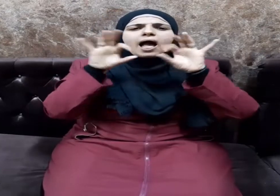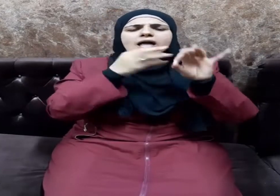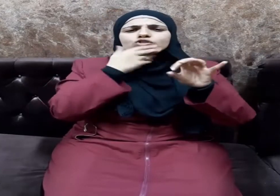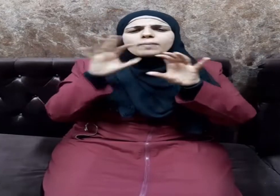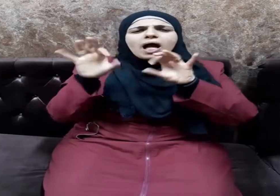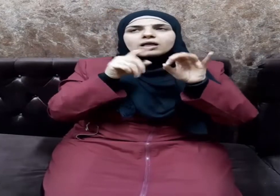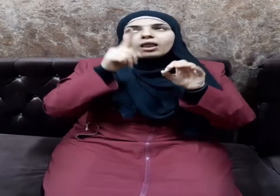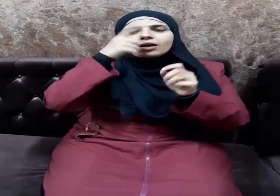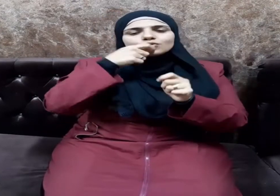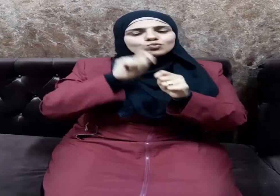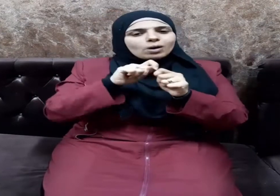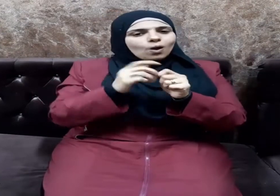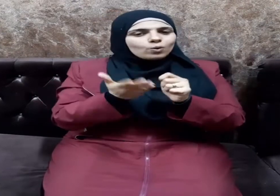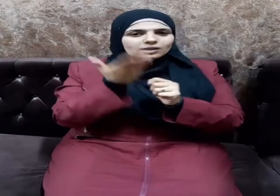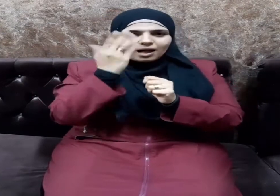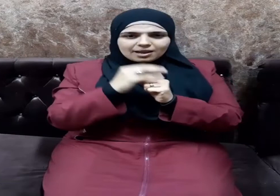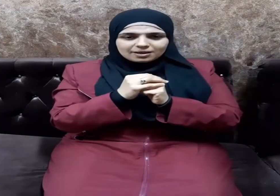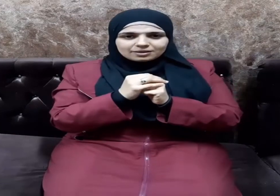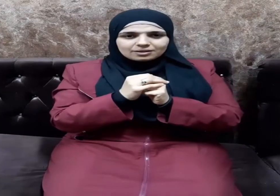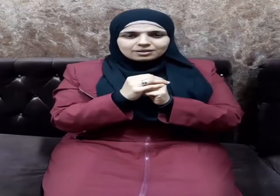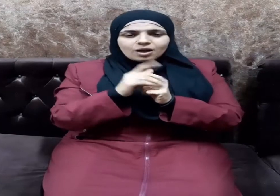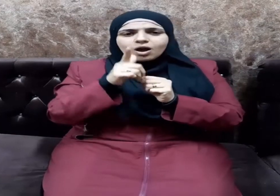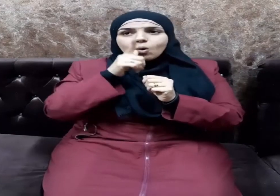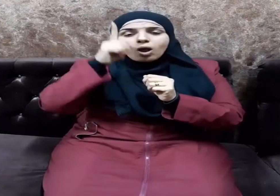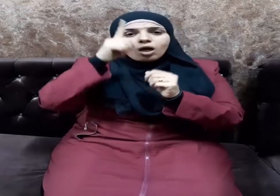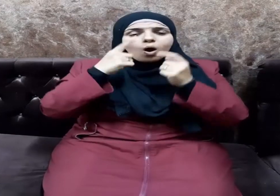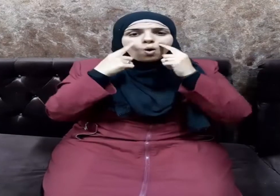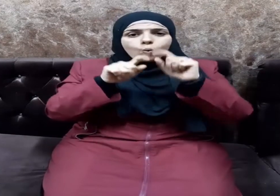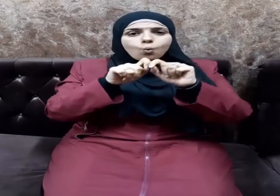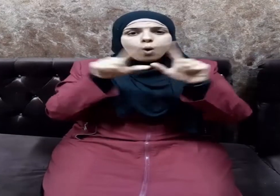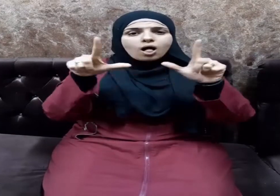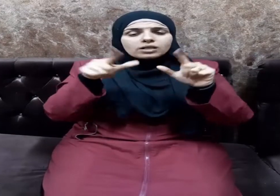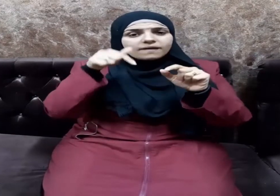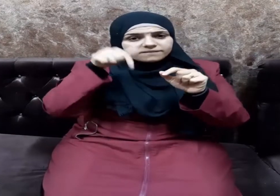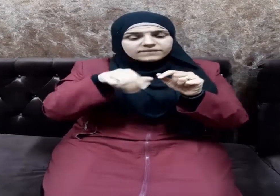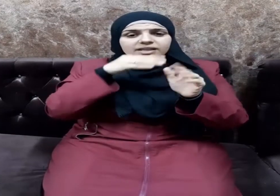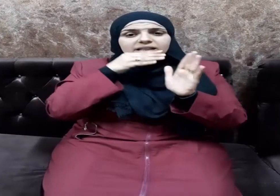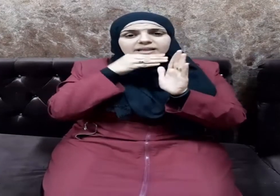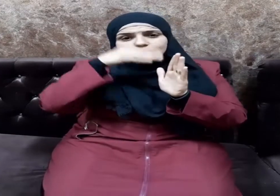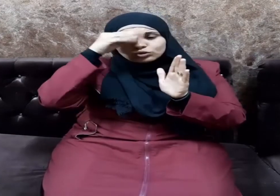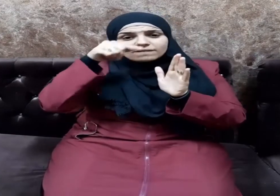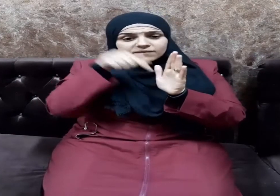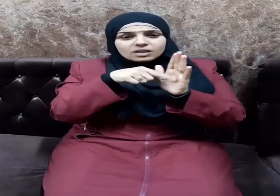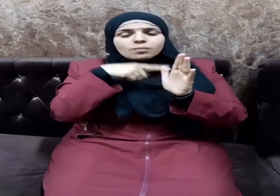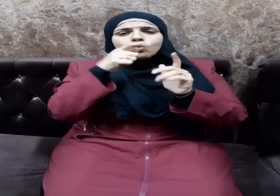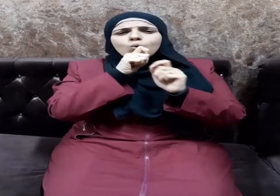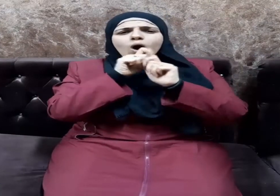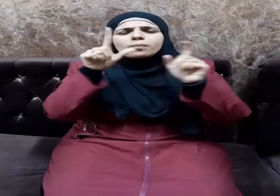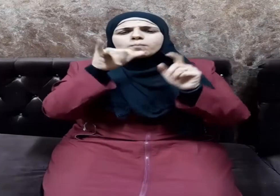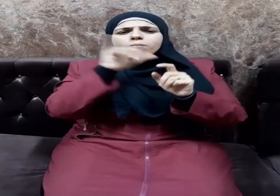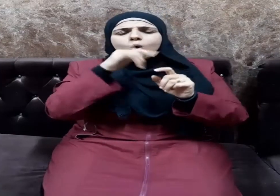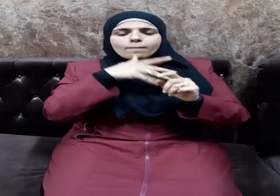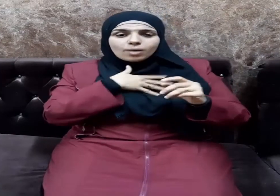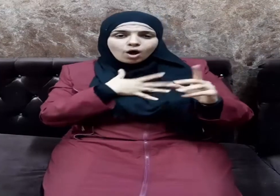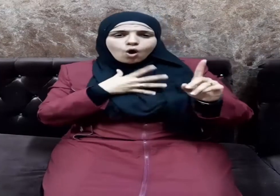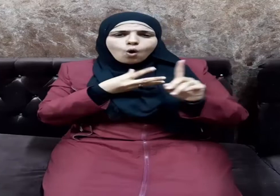آيات الله تعالى وقد بيّن الله عز وجل أنها تقوم على المودة